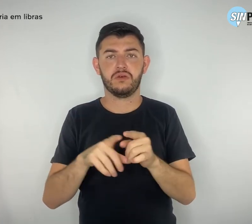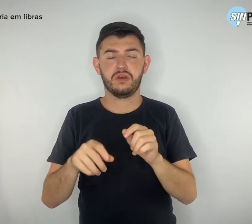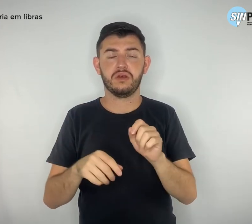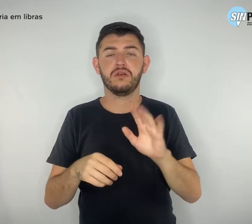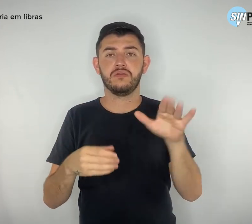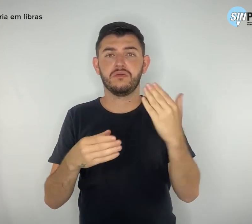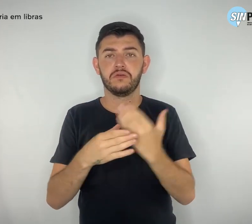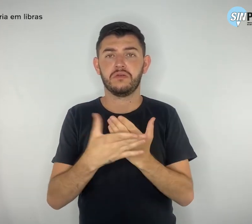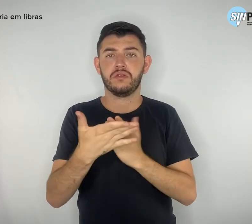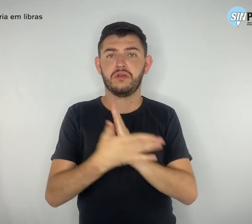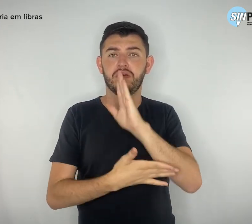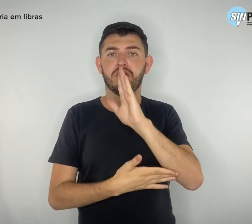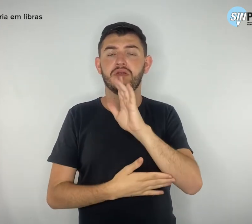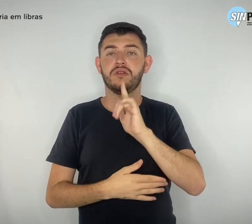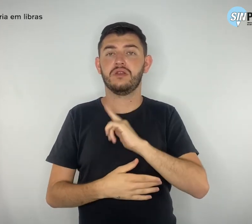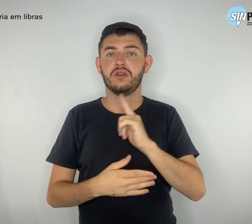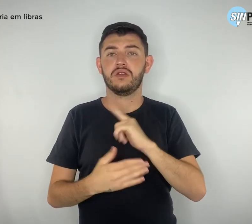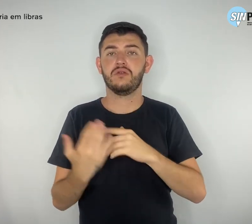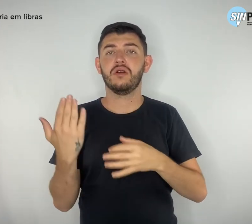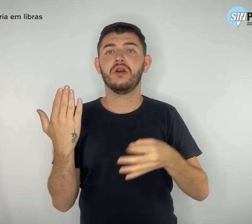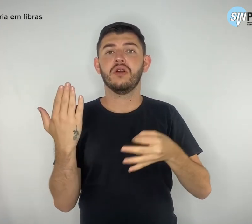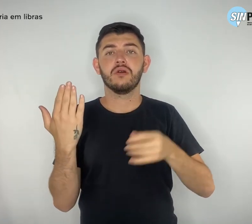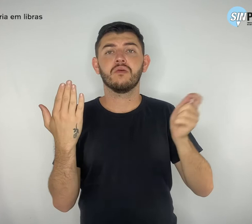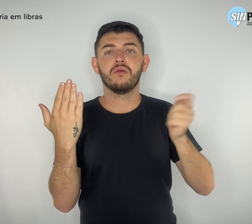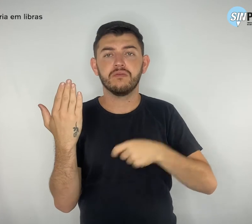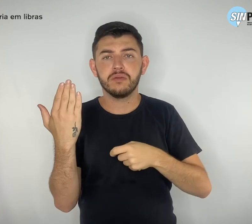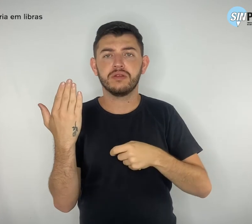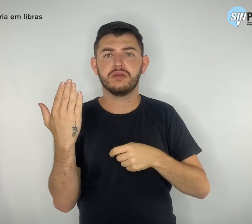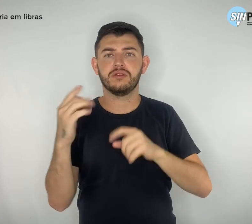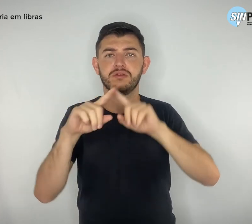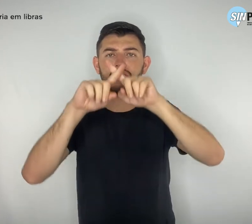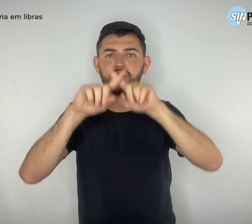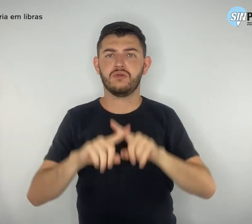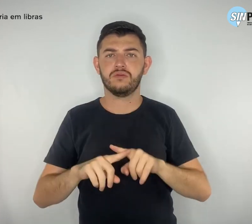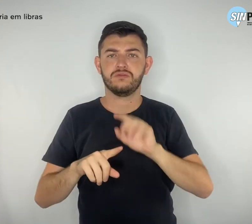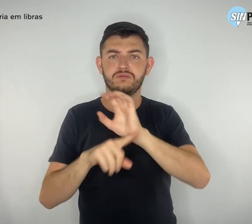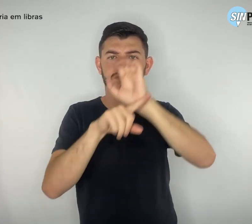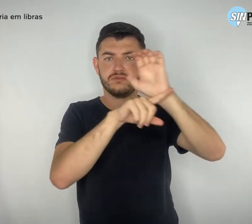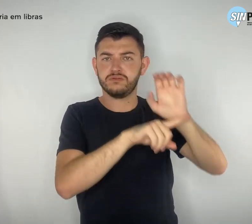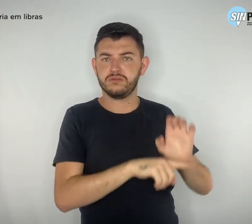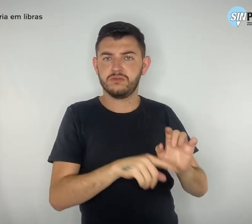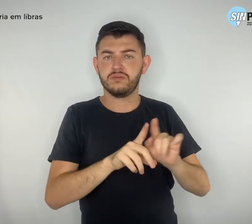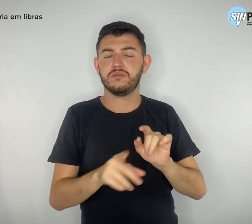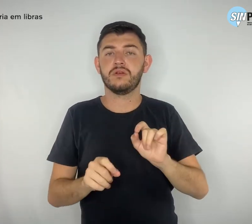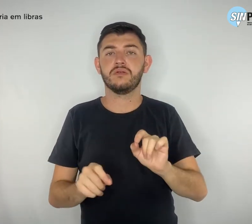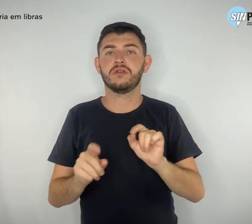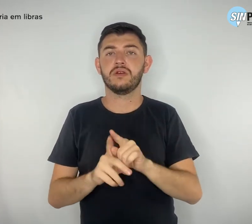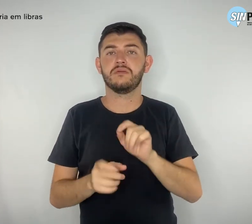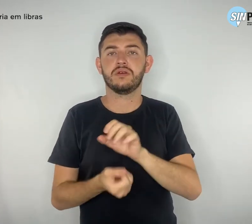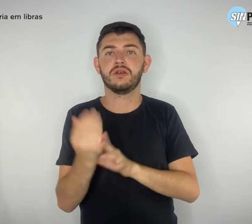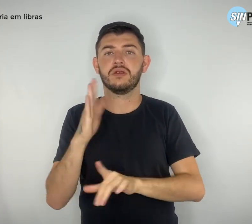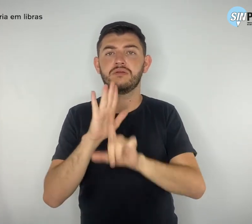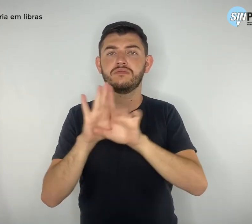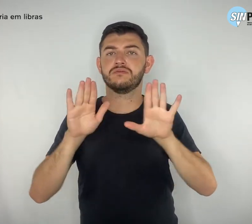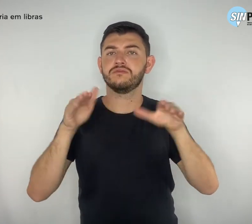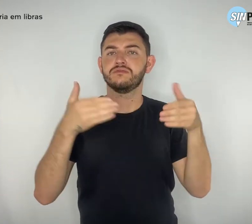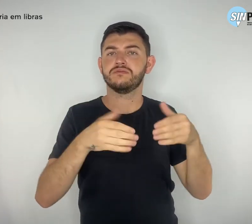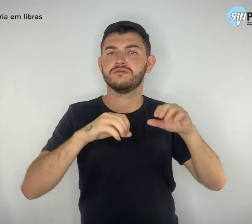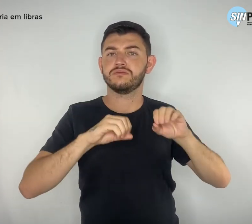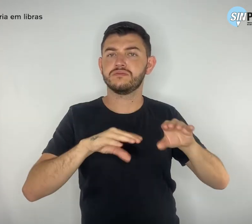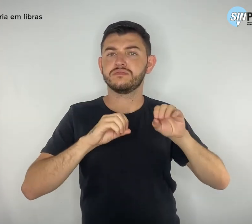competência concorrente dos Estados para legislar sobre educação, a iniciativa de lei que